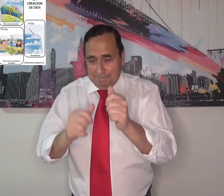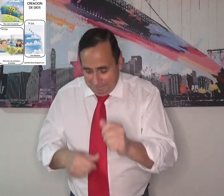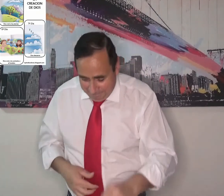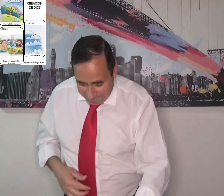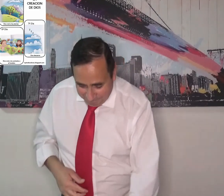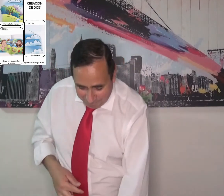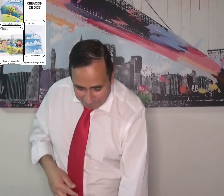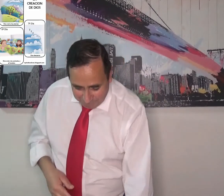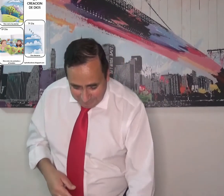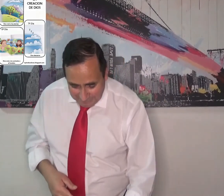Perfecto.